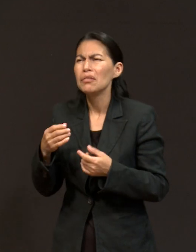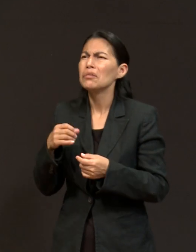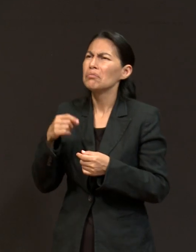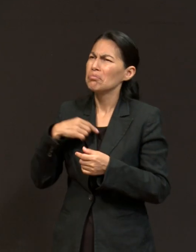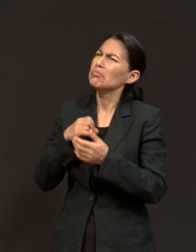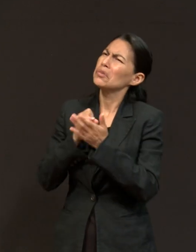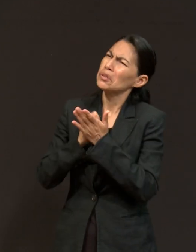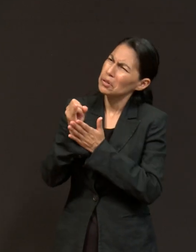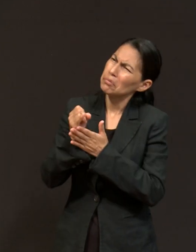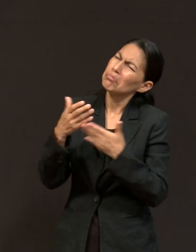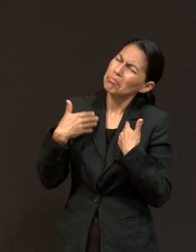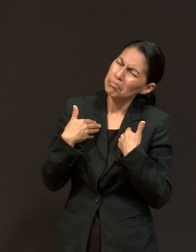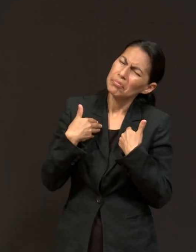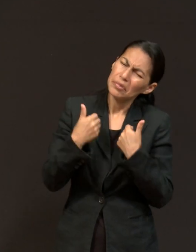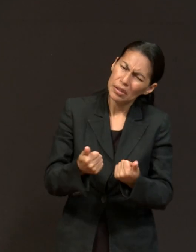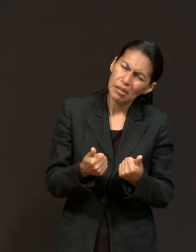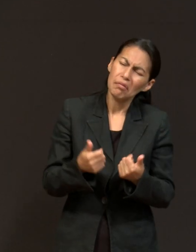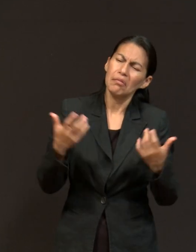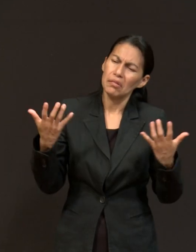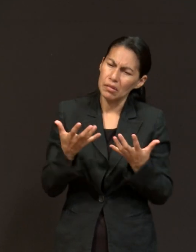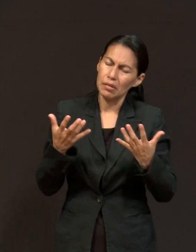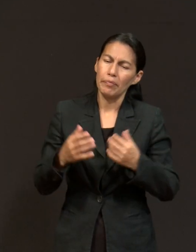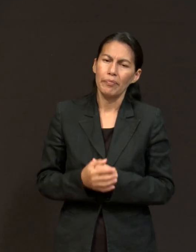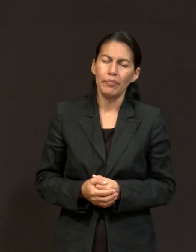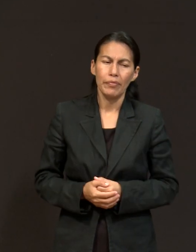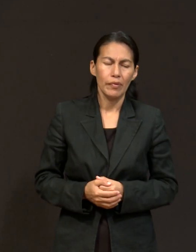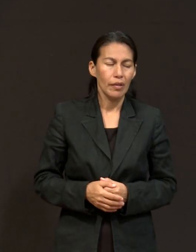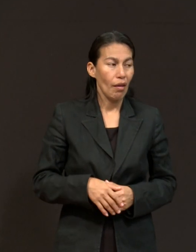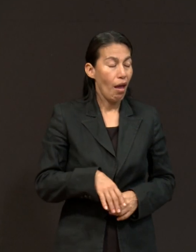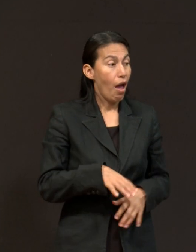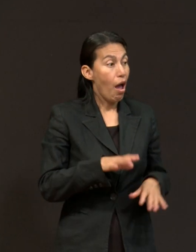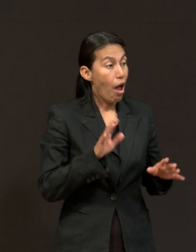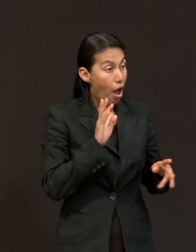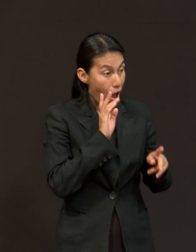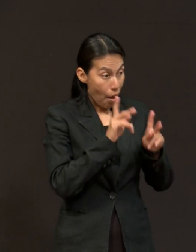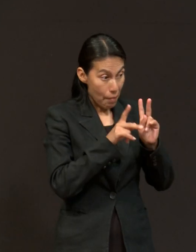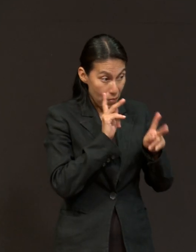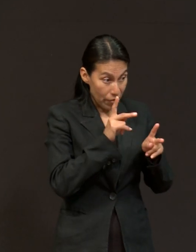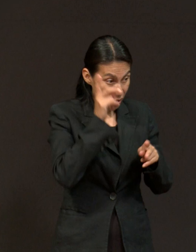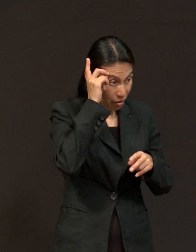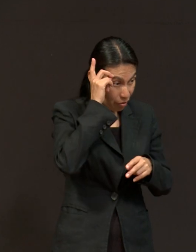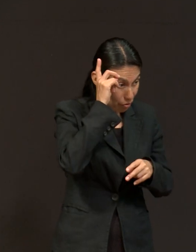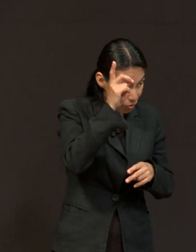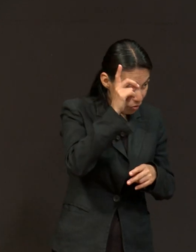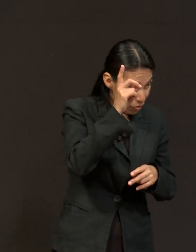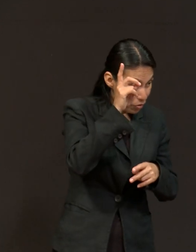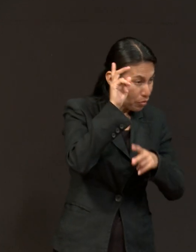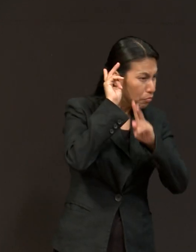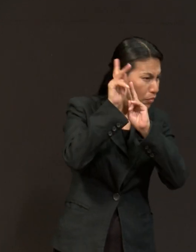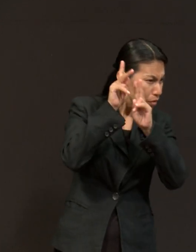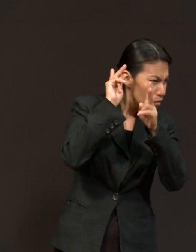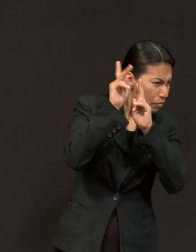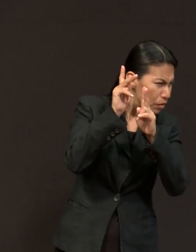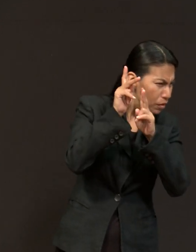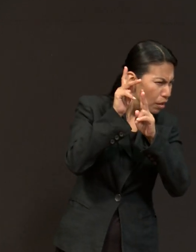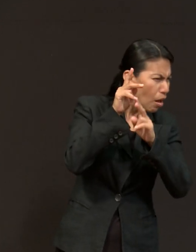vamos a tomarla. O sea, el diálogo con Dios se produce cuando al reflexionar en sus